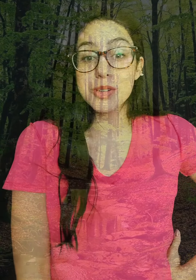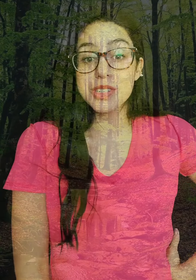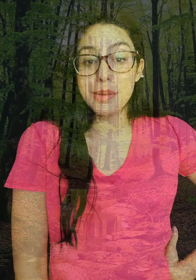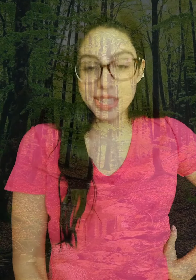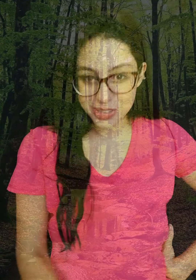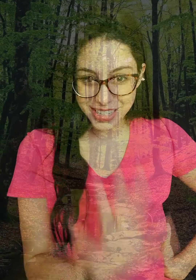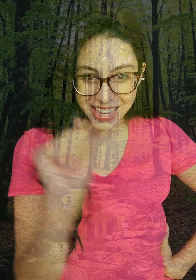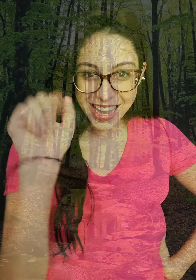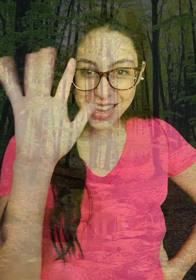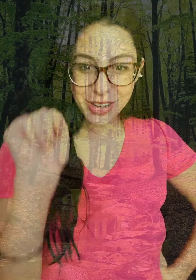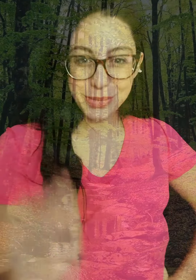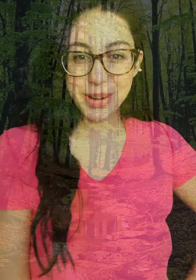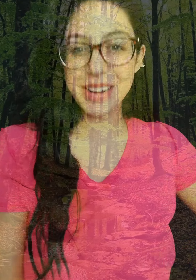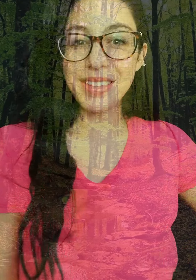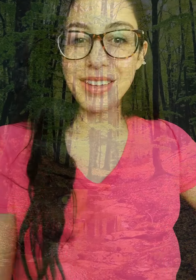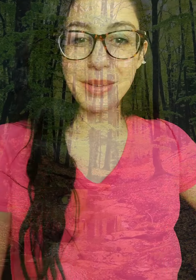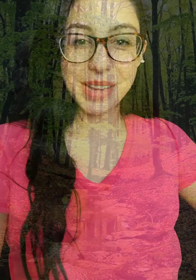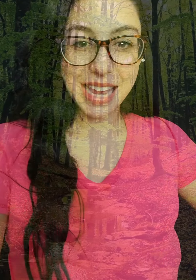muchos abrazos y los veo en el video de mañana.